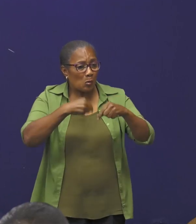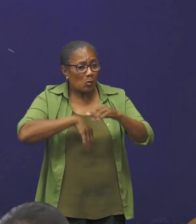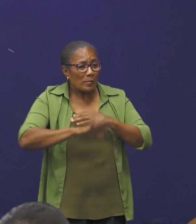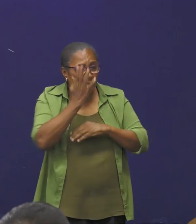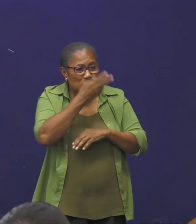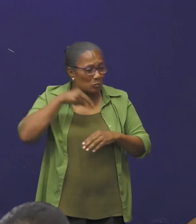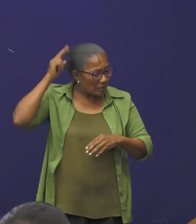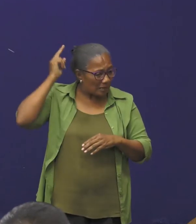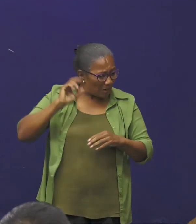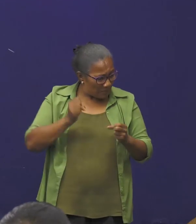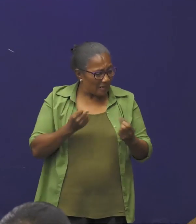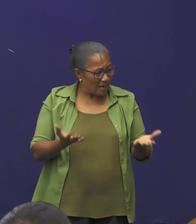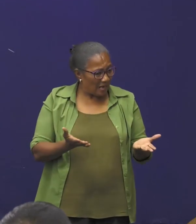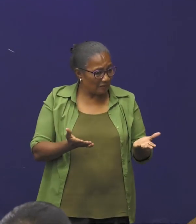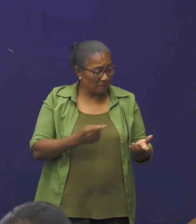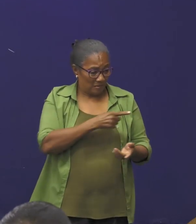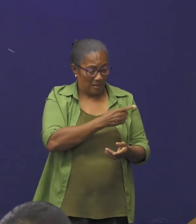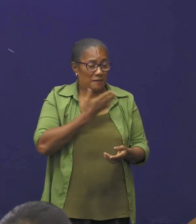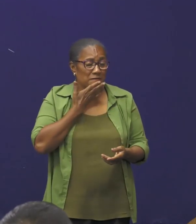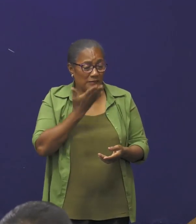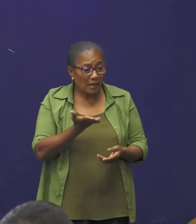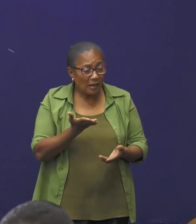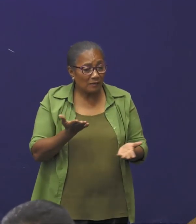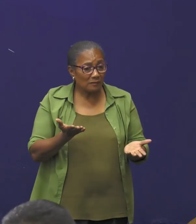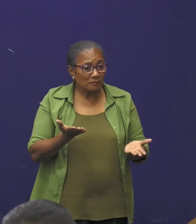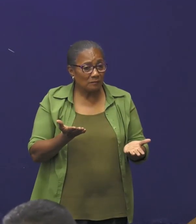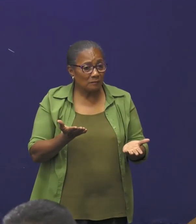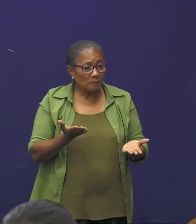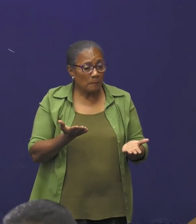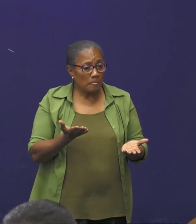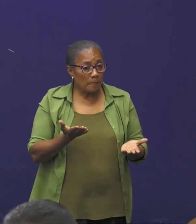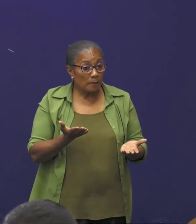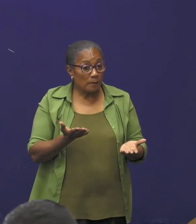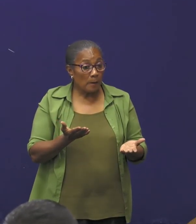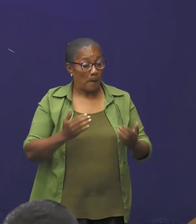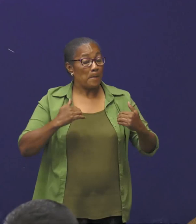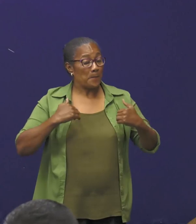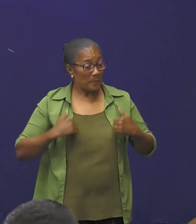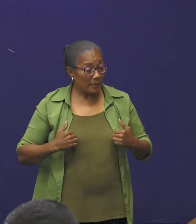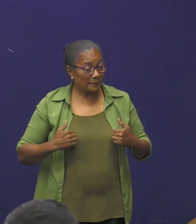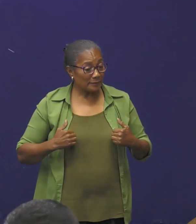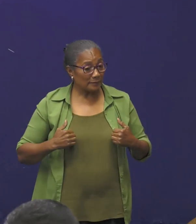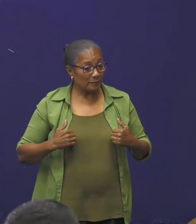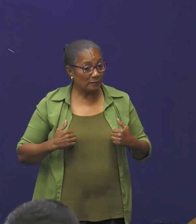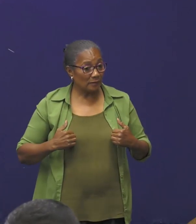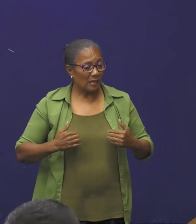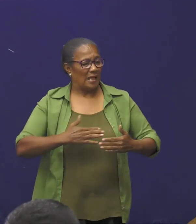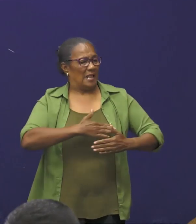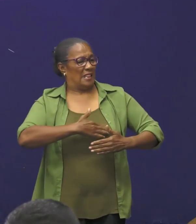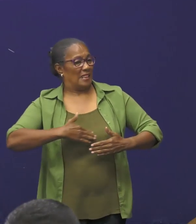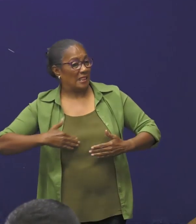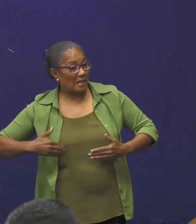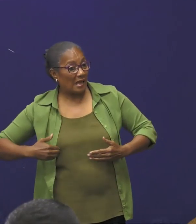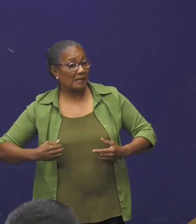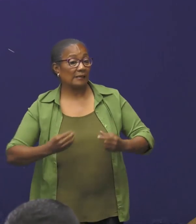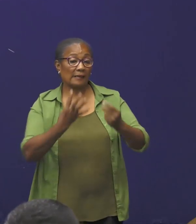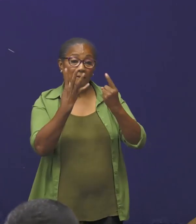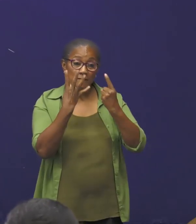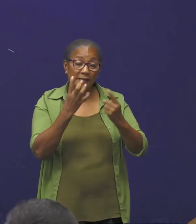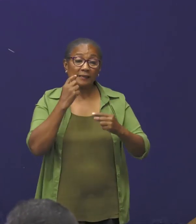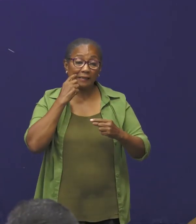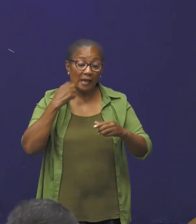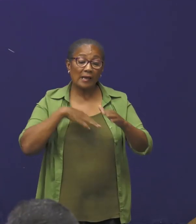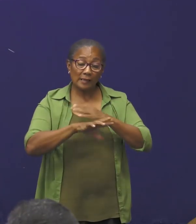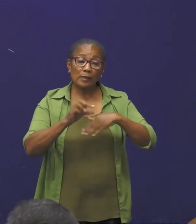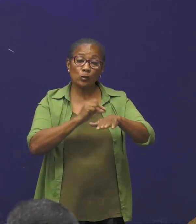et cetera, et cetera. Ik heb gevraagd, zijn die mensen, langer dan veertien dagen in Guyana,